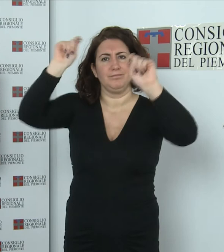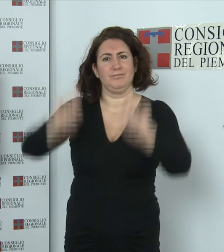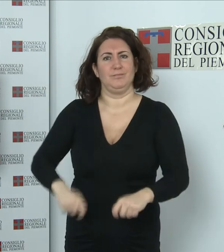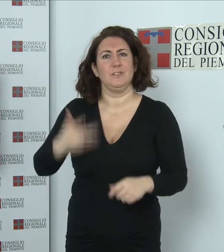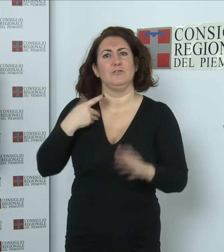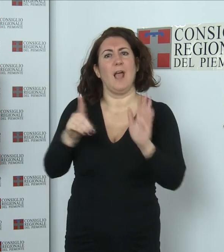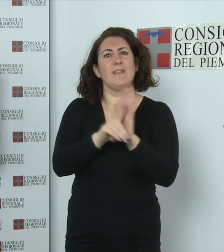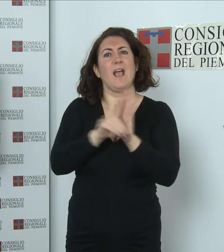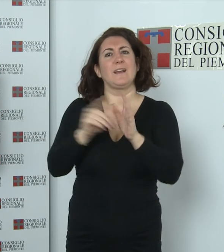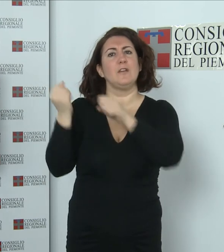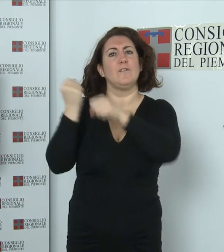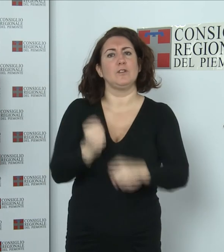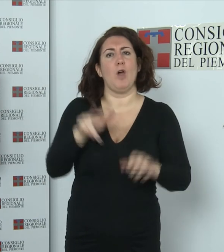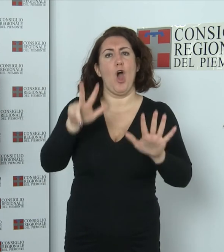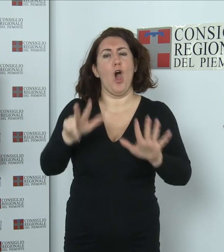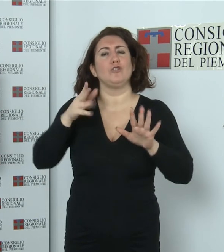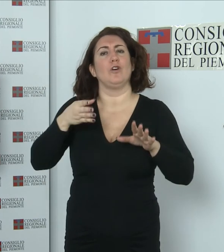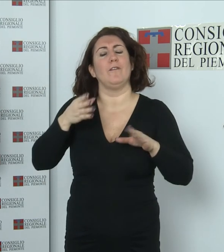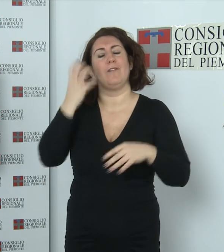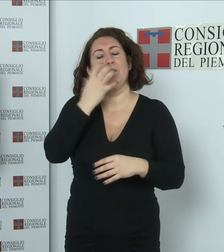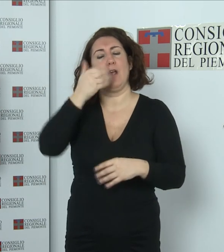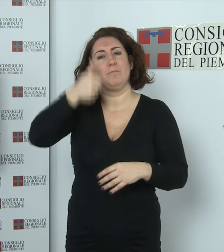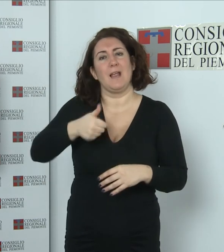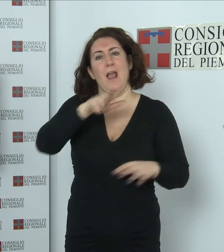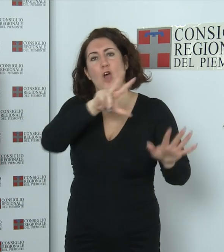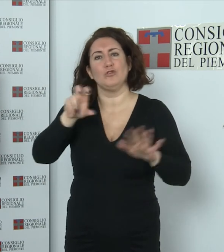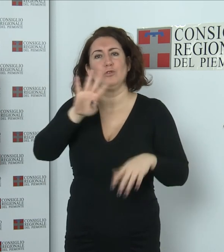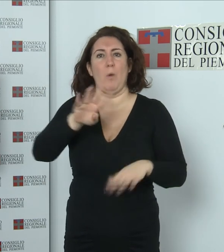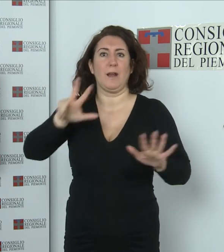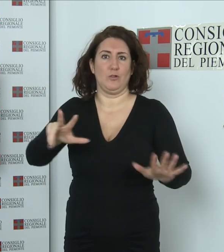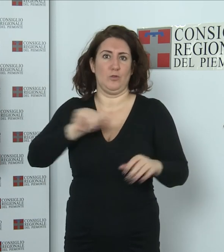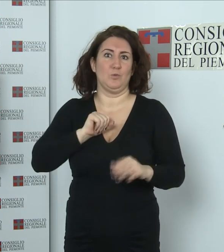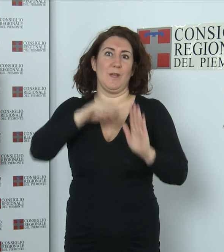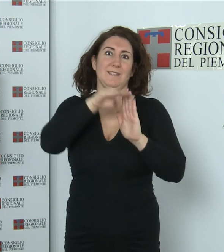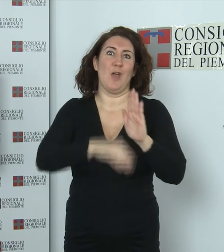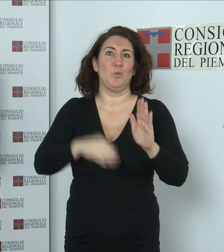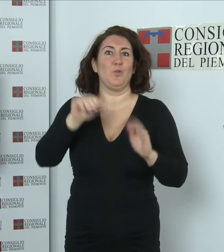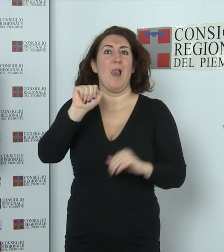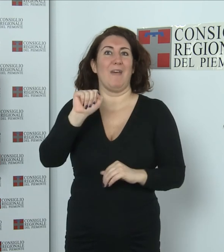Fondamentale dell'8 febbraio 1848, base dello Statuto Albertino.